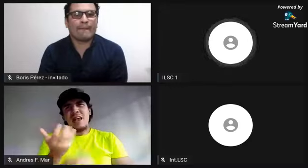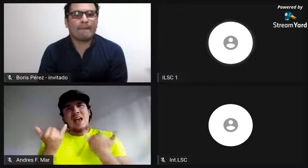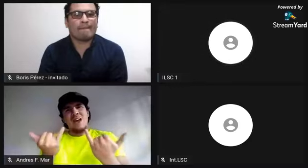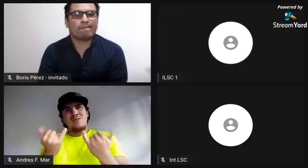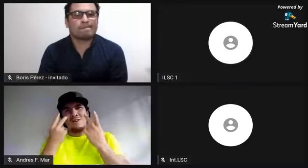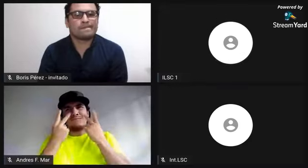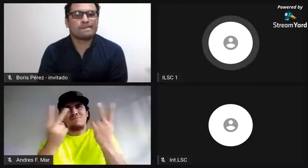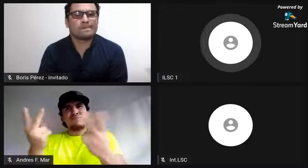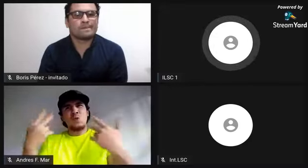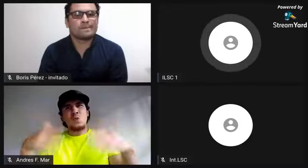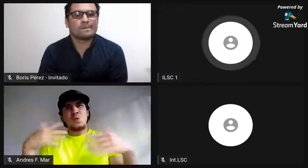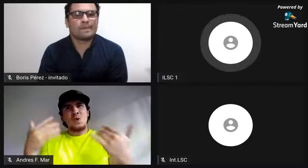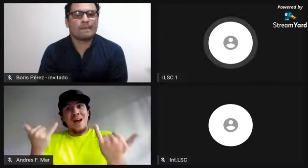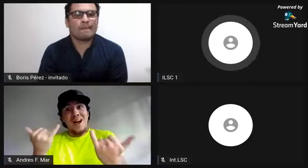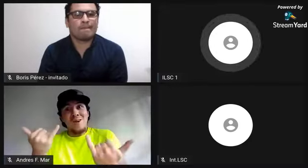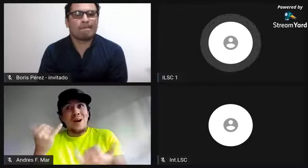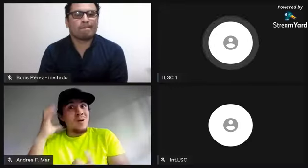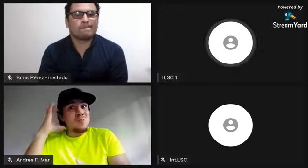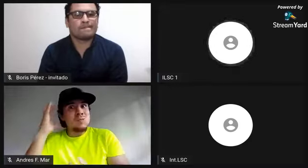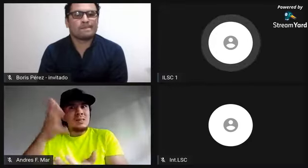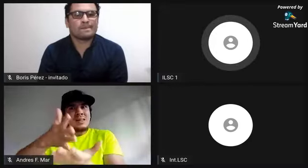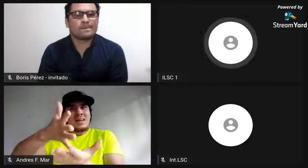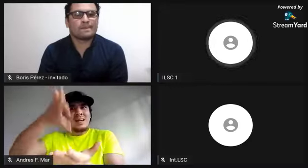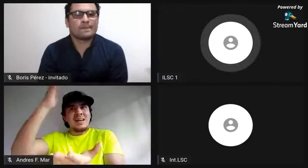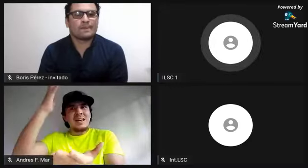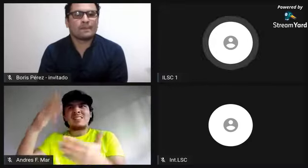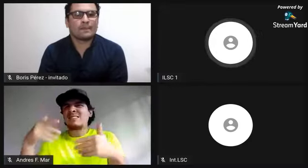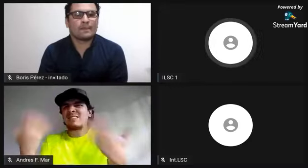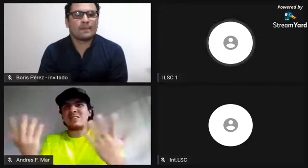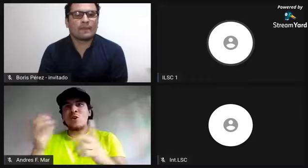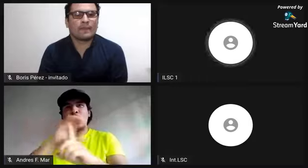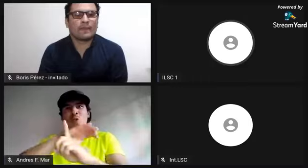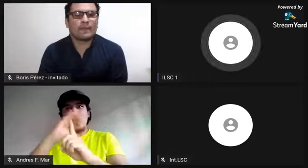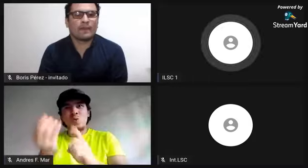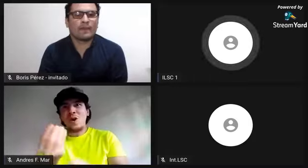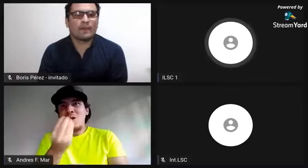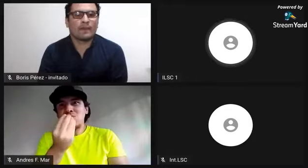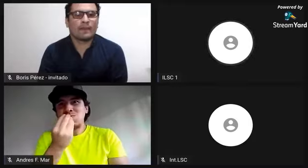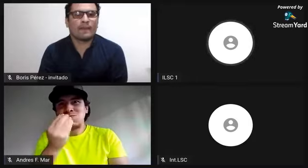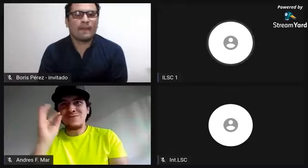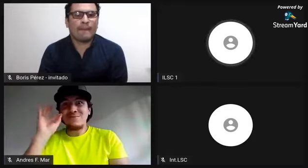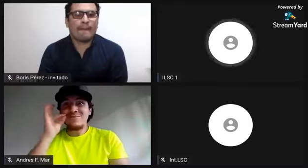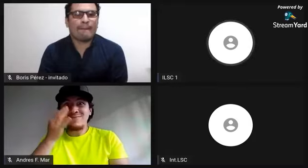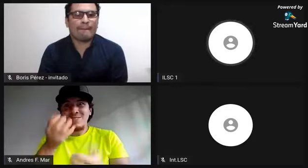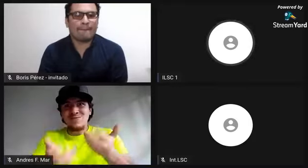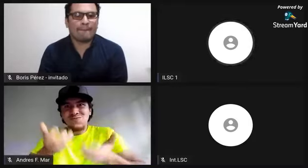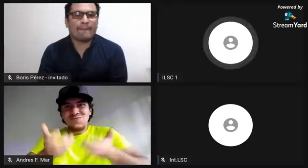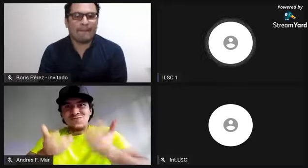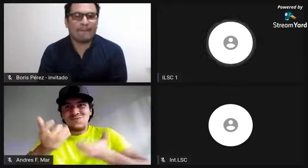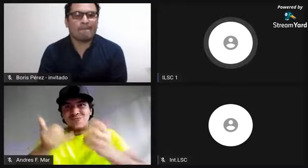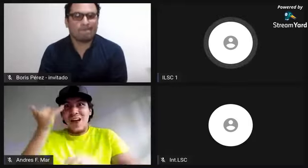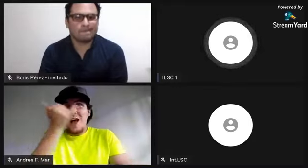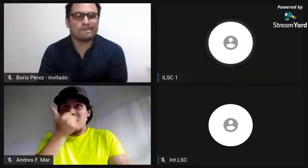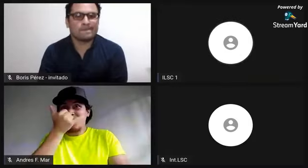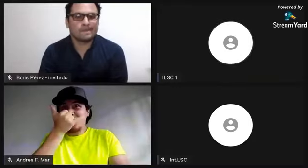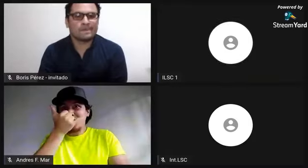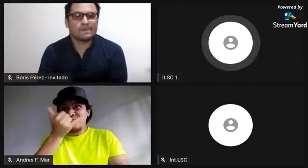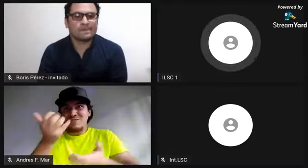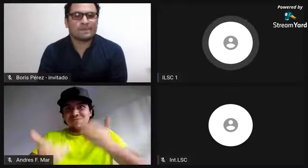negras. Mi pregunta es, ¿cómo es que se dan esos procesos de distribución en el país